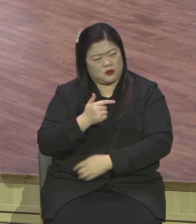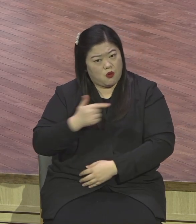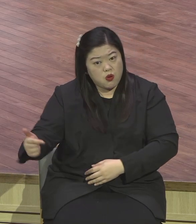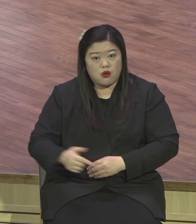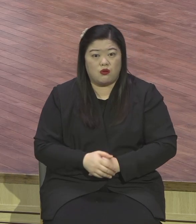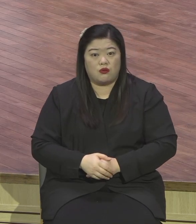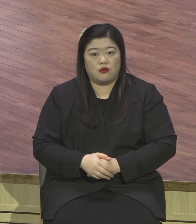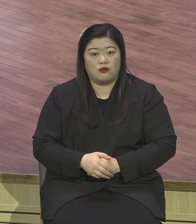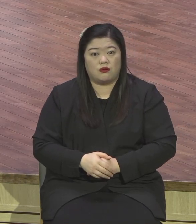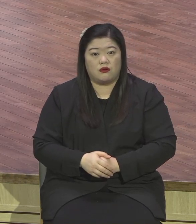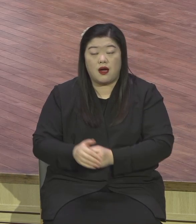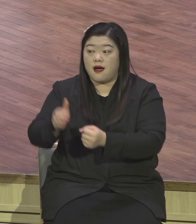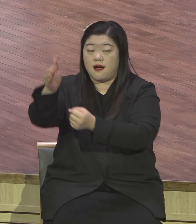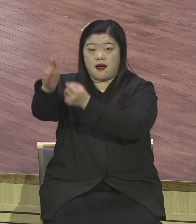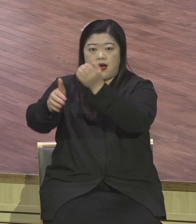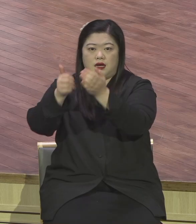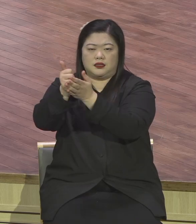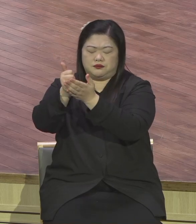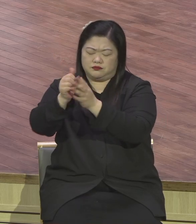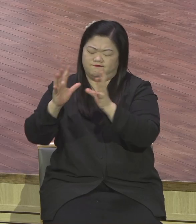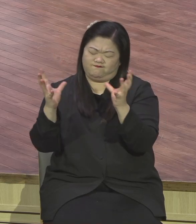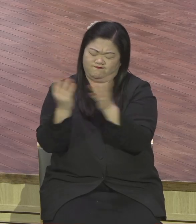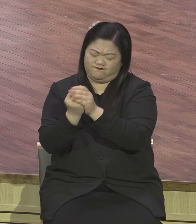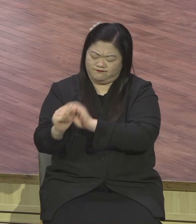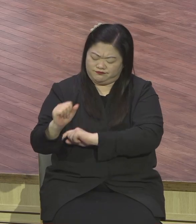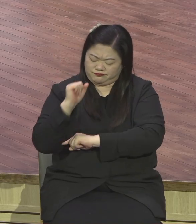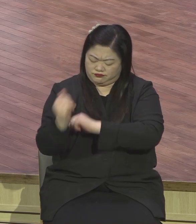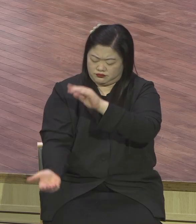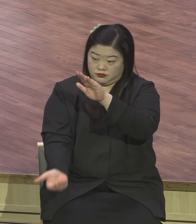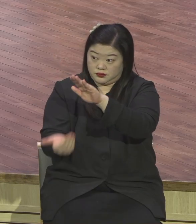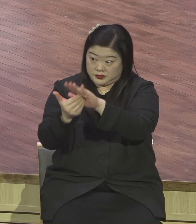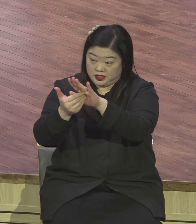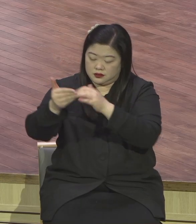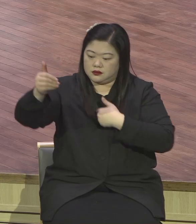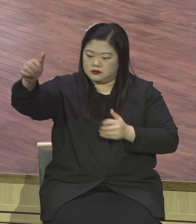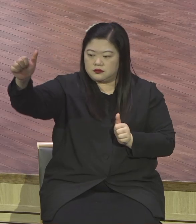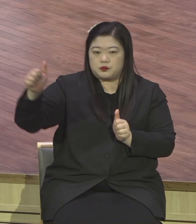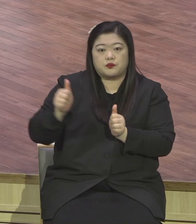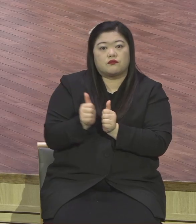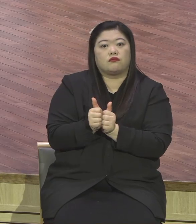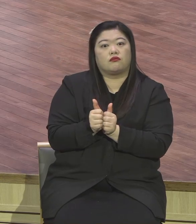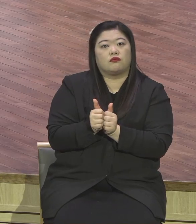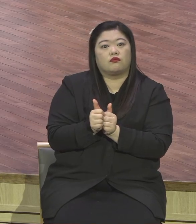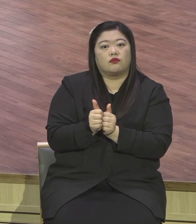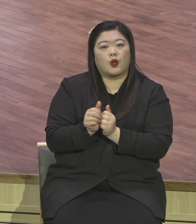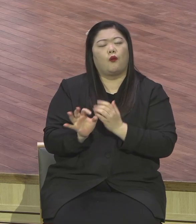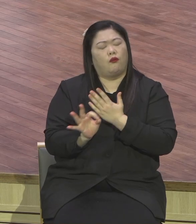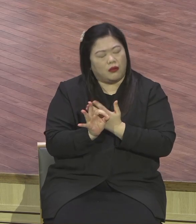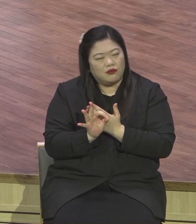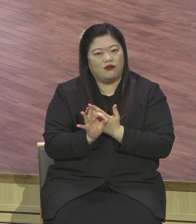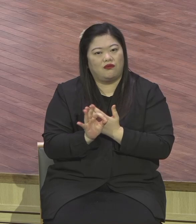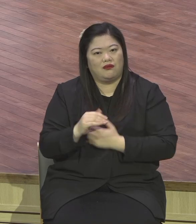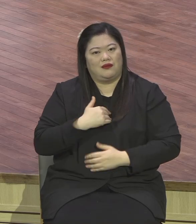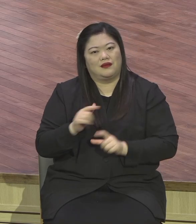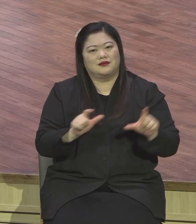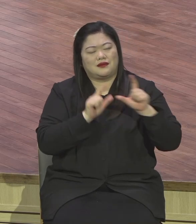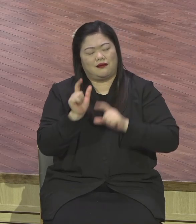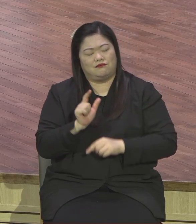전지전능하신 하나님 창조주 하나님 나의 도움이 된다. 우리 인생에 가장 확실하고